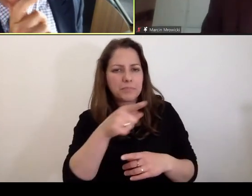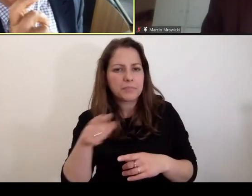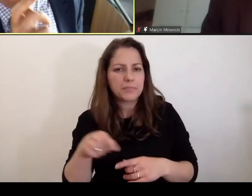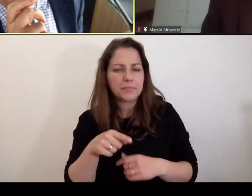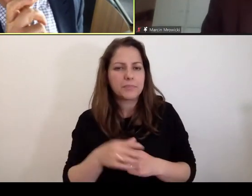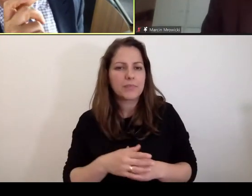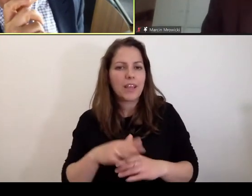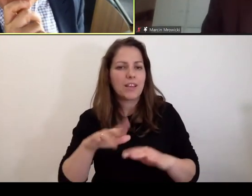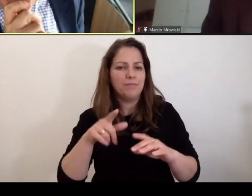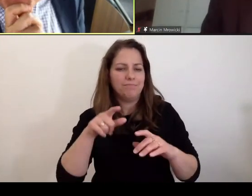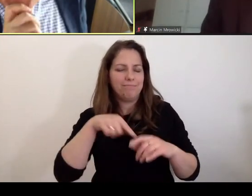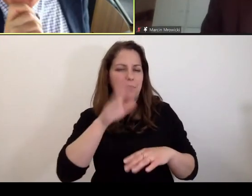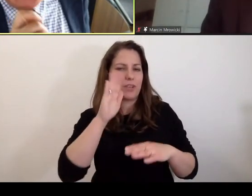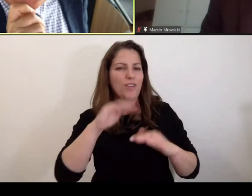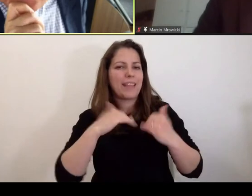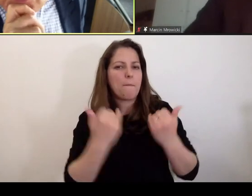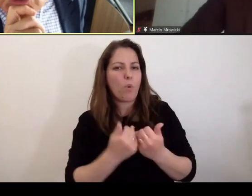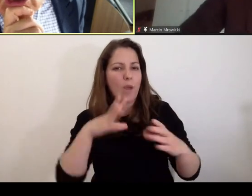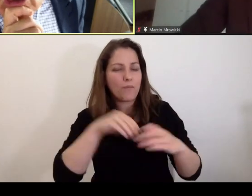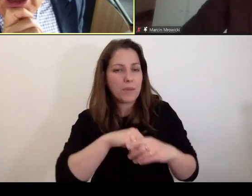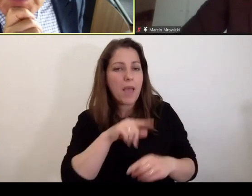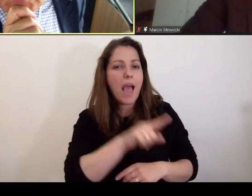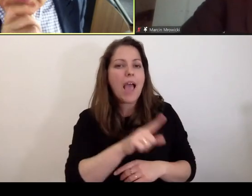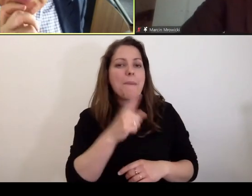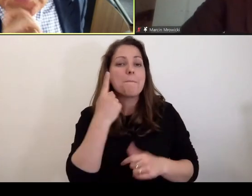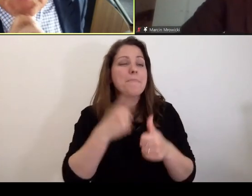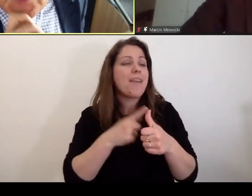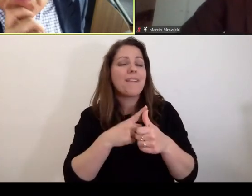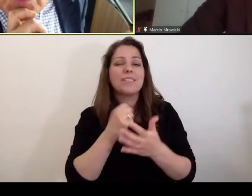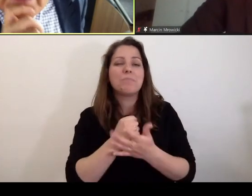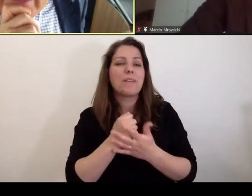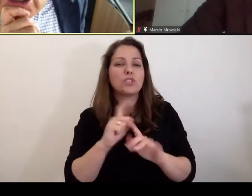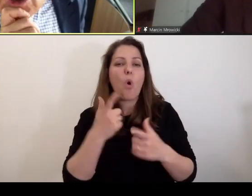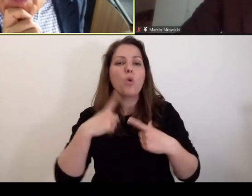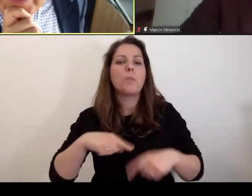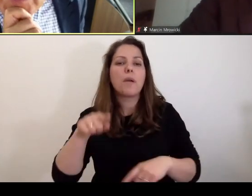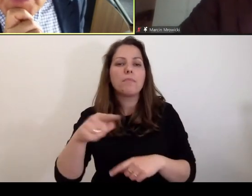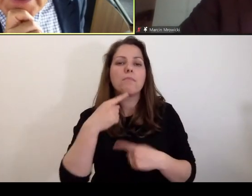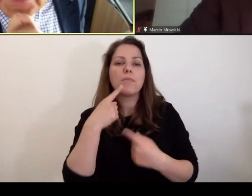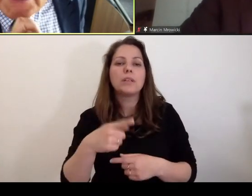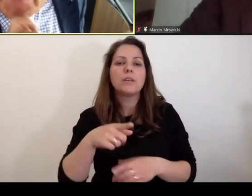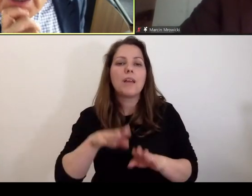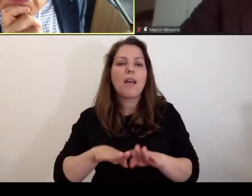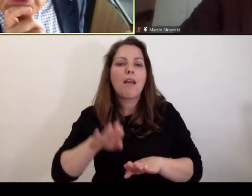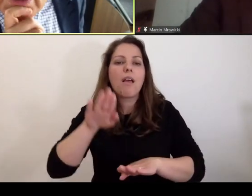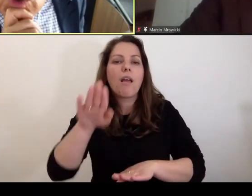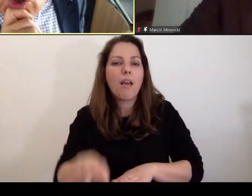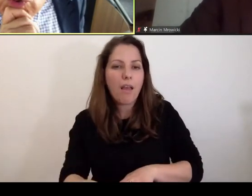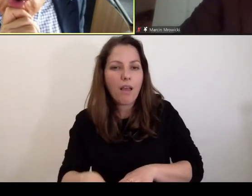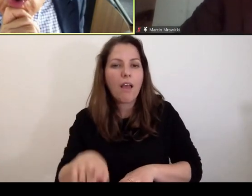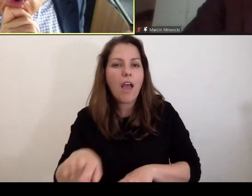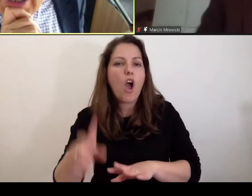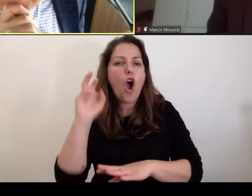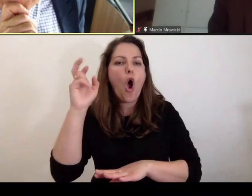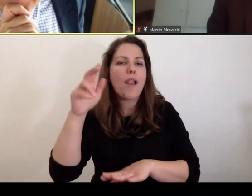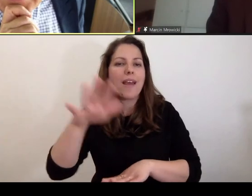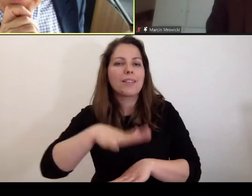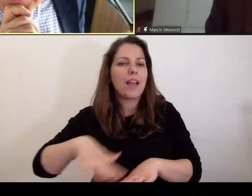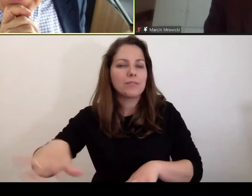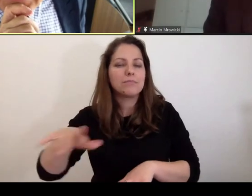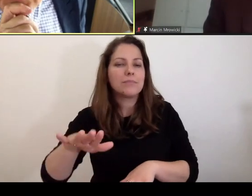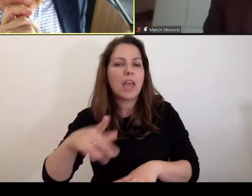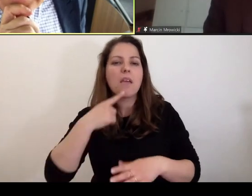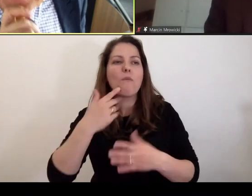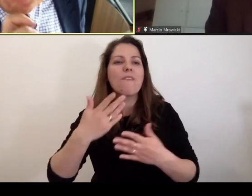przed Trybunałem, no to pierwszą rzeczą, które te osoby robią, stawiając stopę na holanderskiej ziemi, jest złożenie wniosku o Azyl.